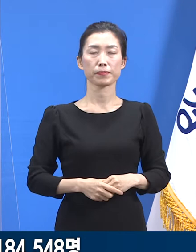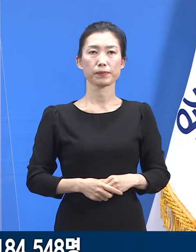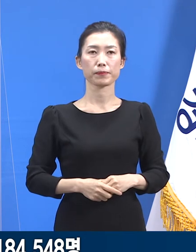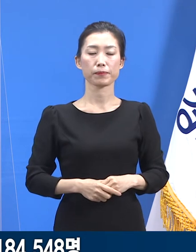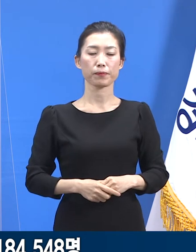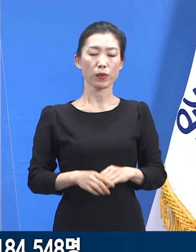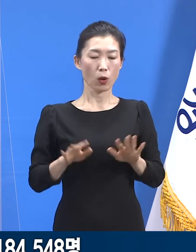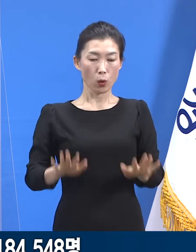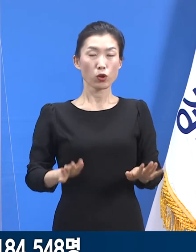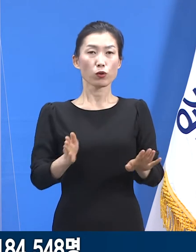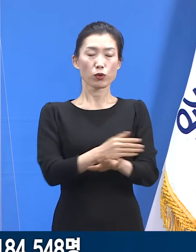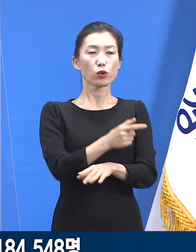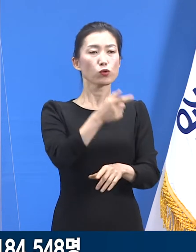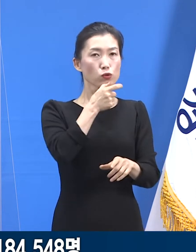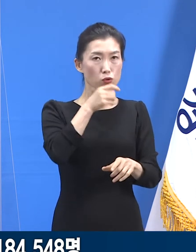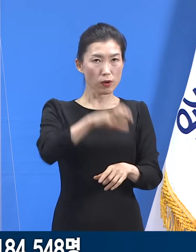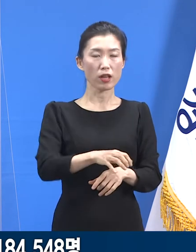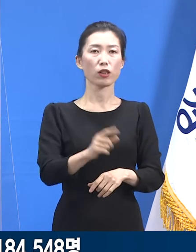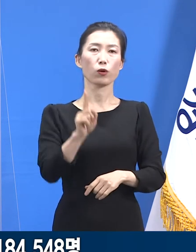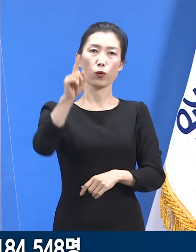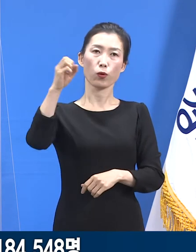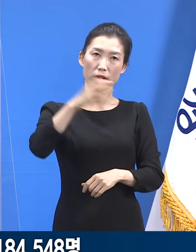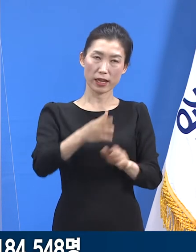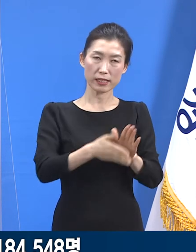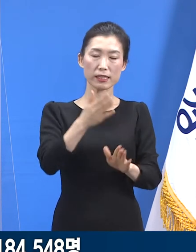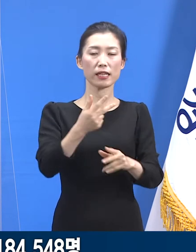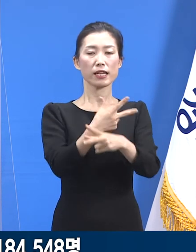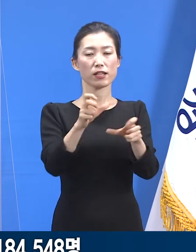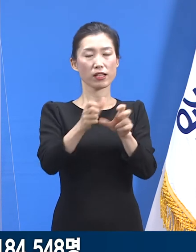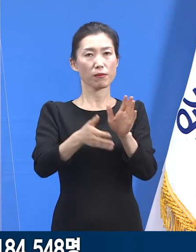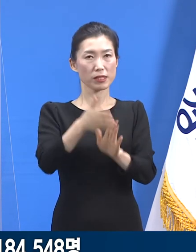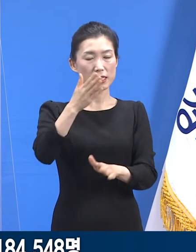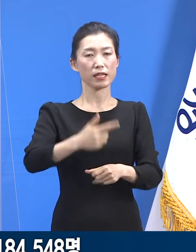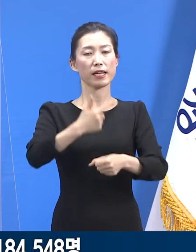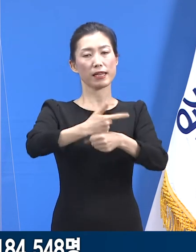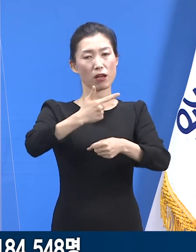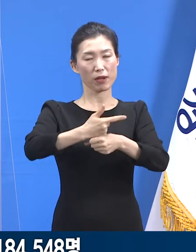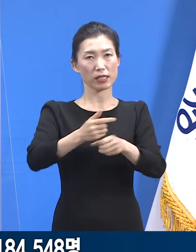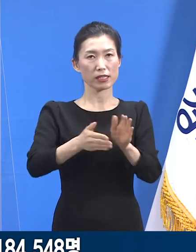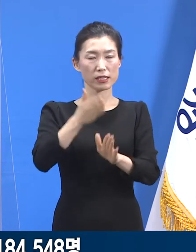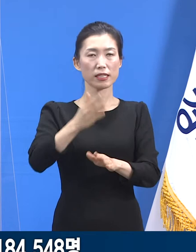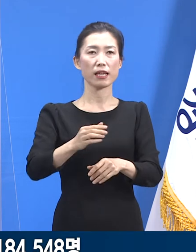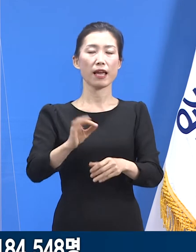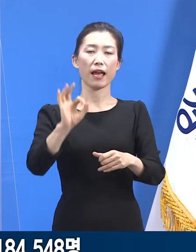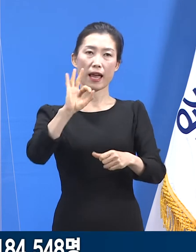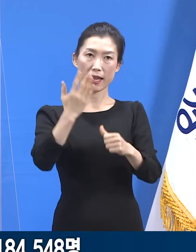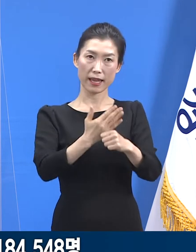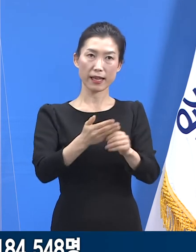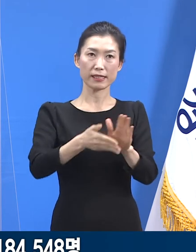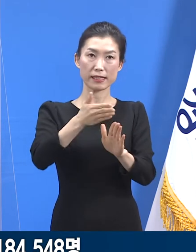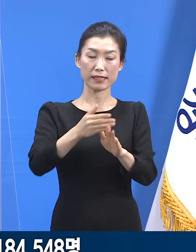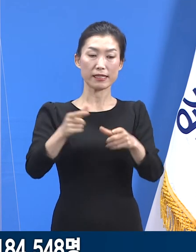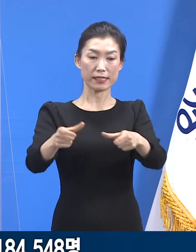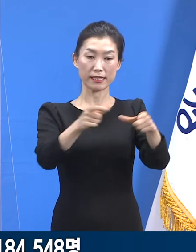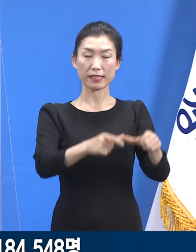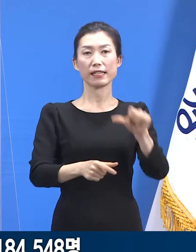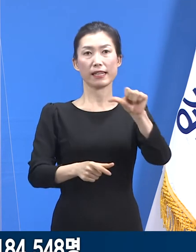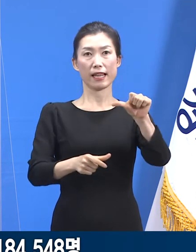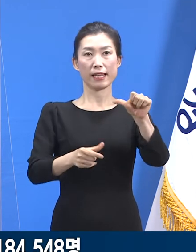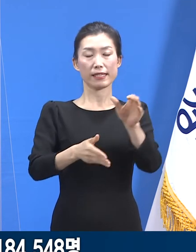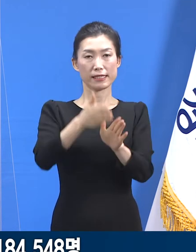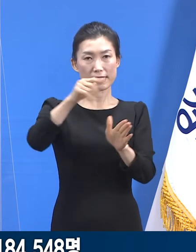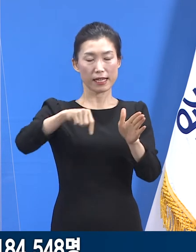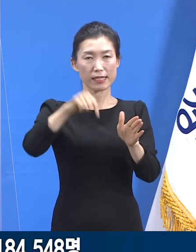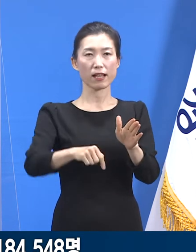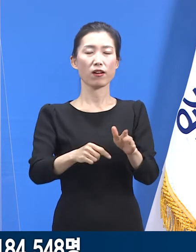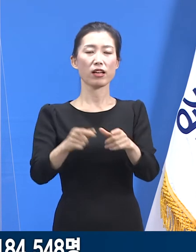금일부터 수원시, 고양시, 성남시, 남양주시, 안양시 등 도내 5개의 지역